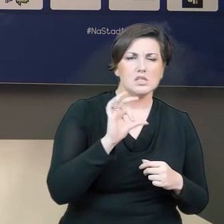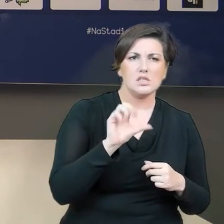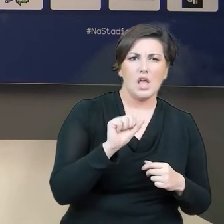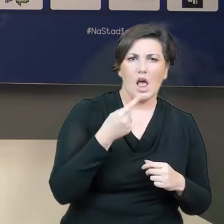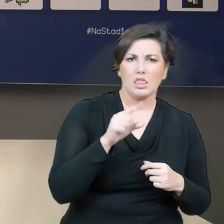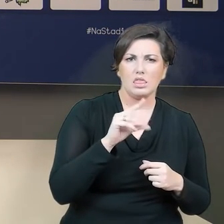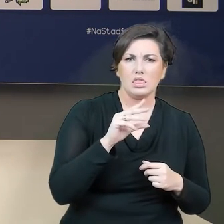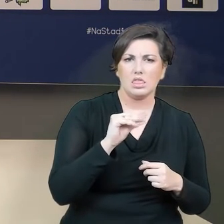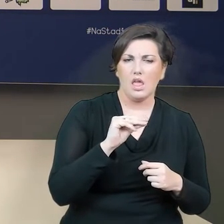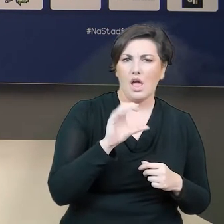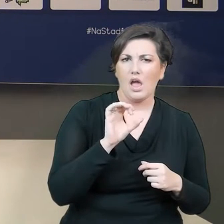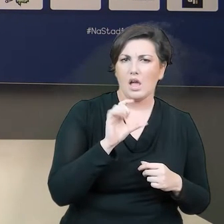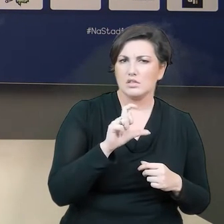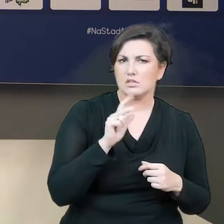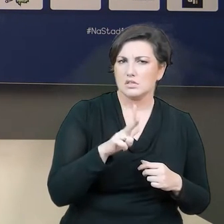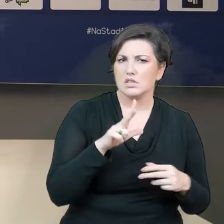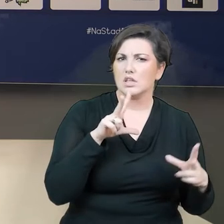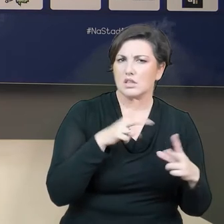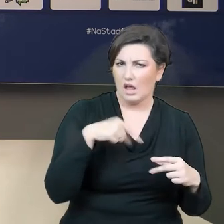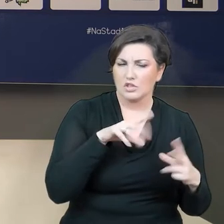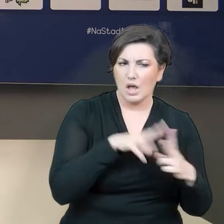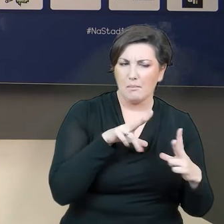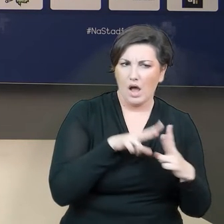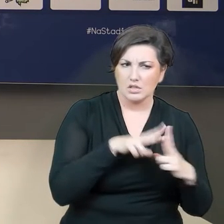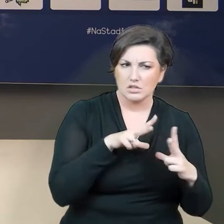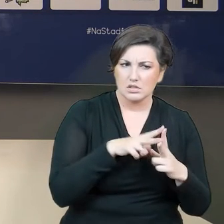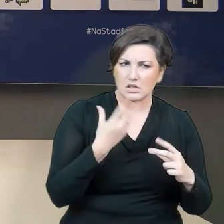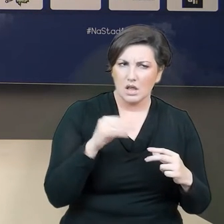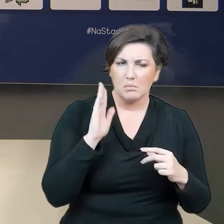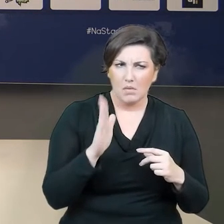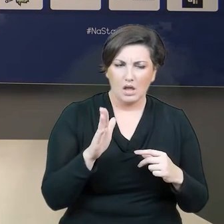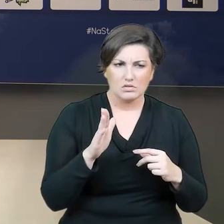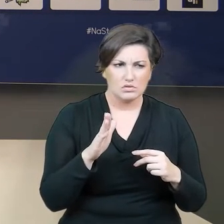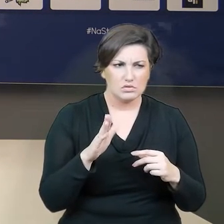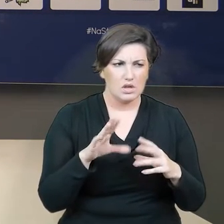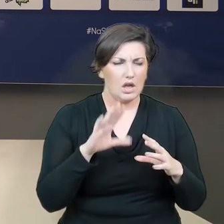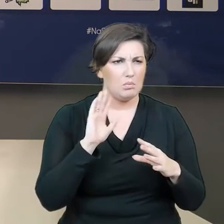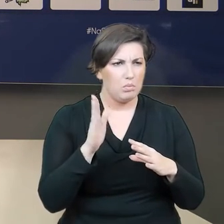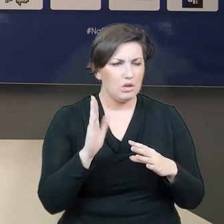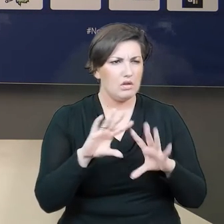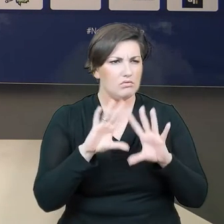napastnika. Poza tym wszystkich mamy zawodników.